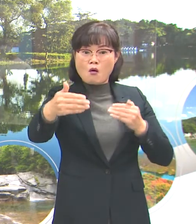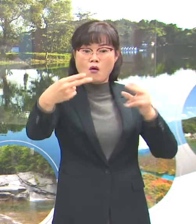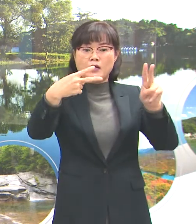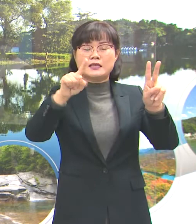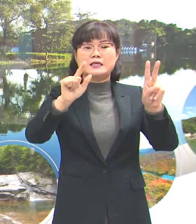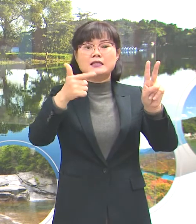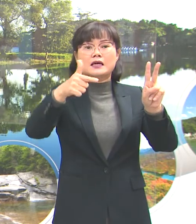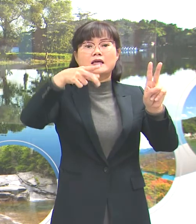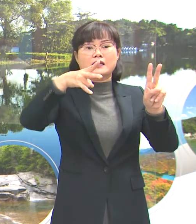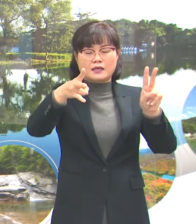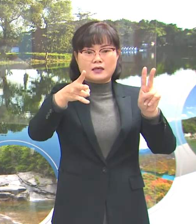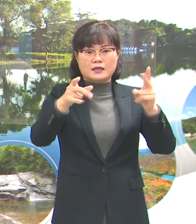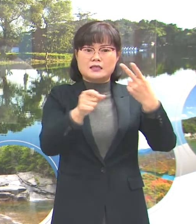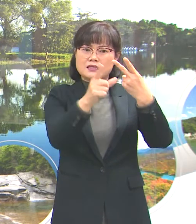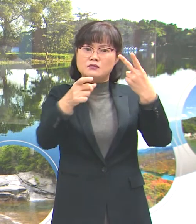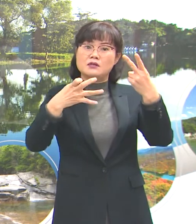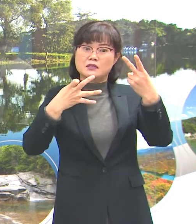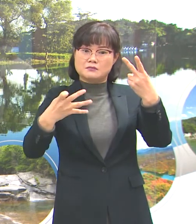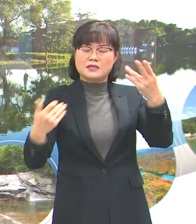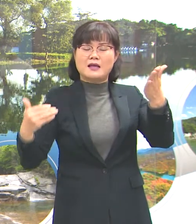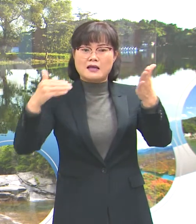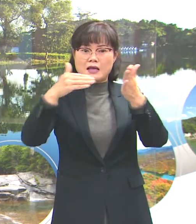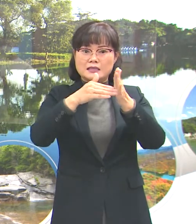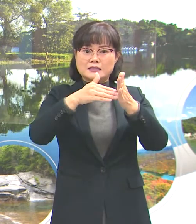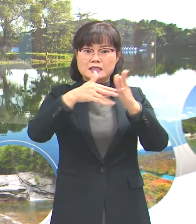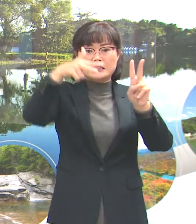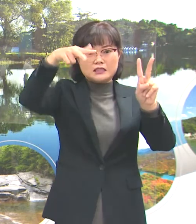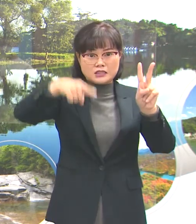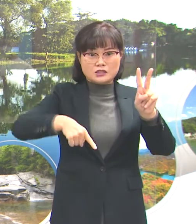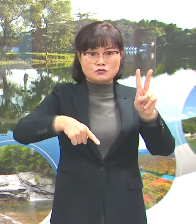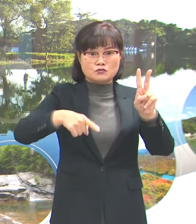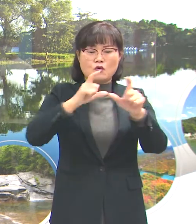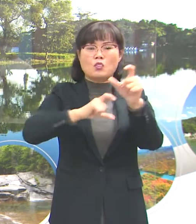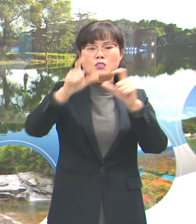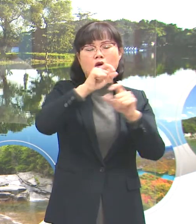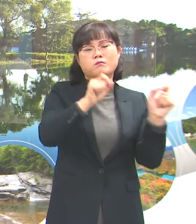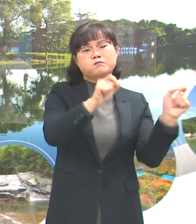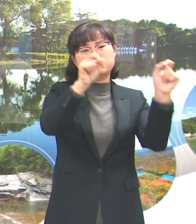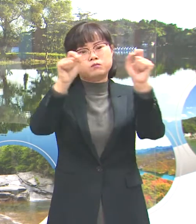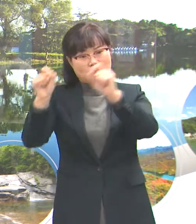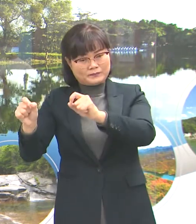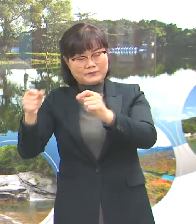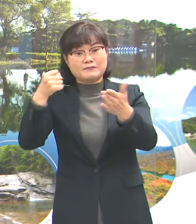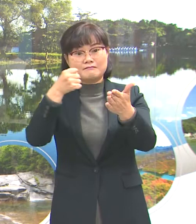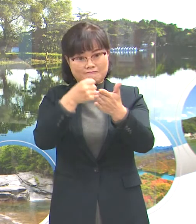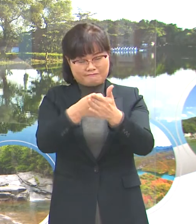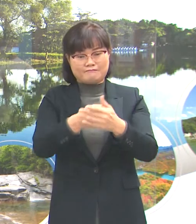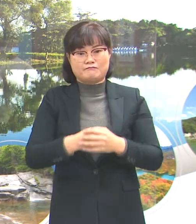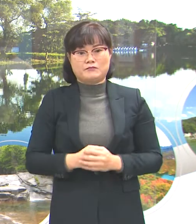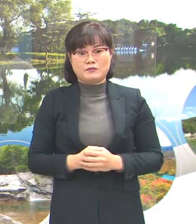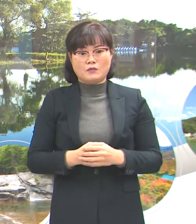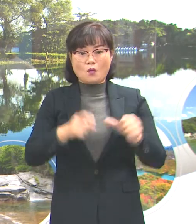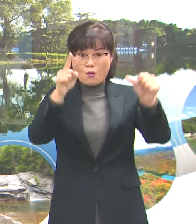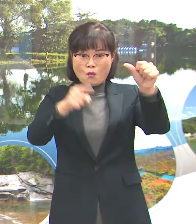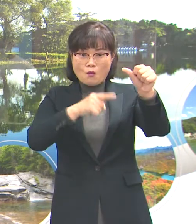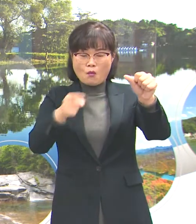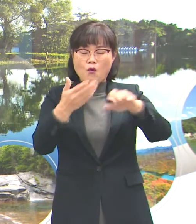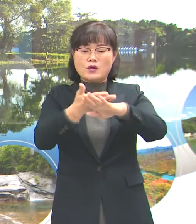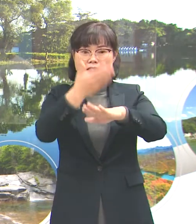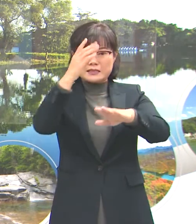2월 14일까지 2주간 연장하기로 결정하였습니다. 5일 이상